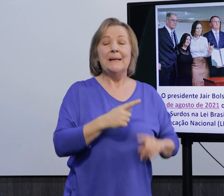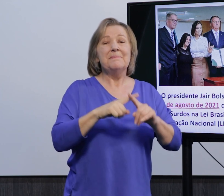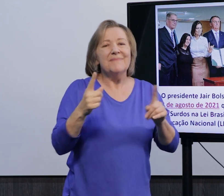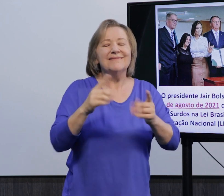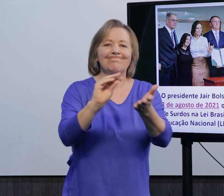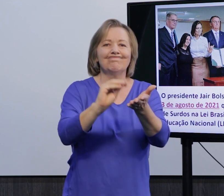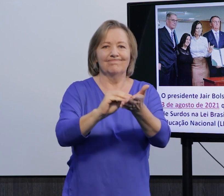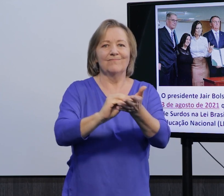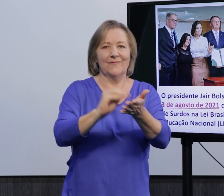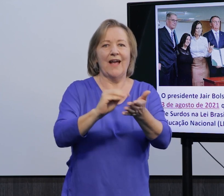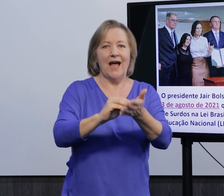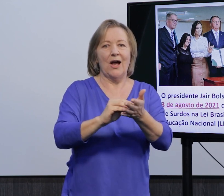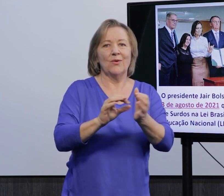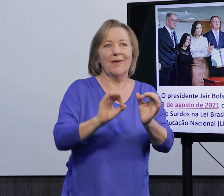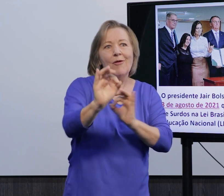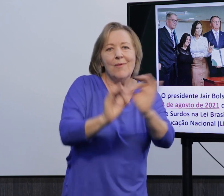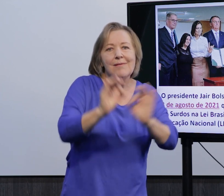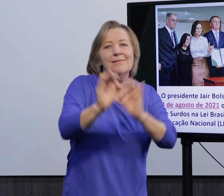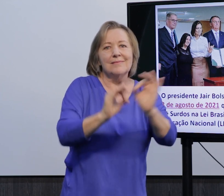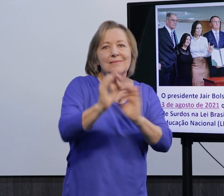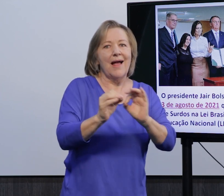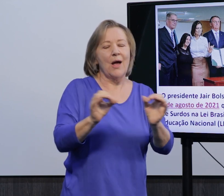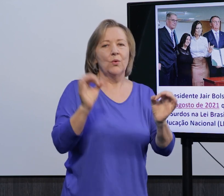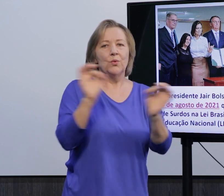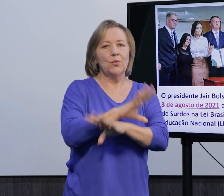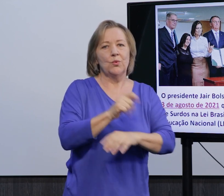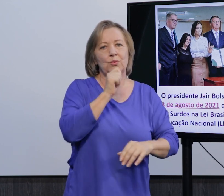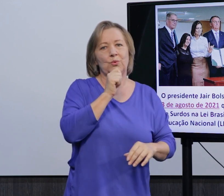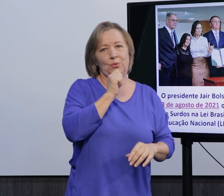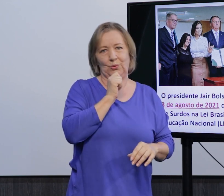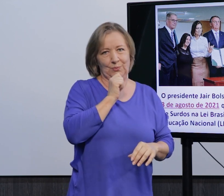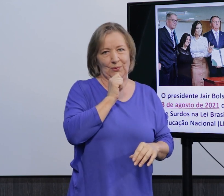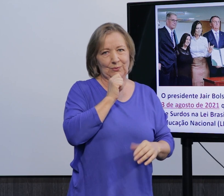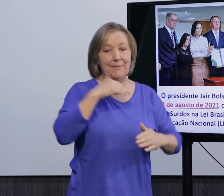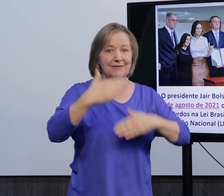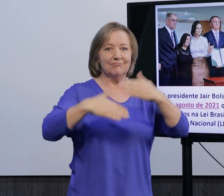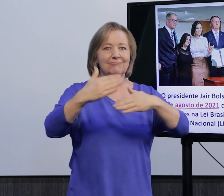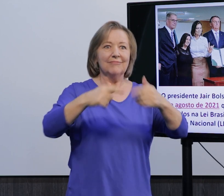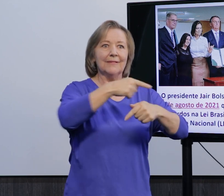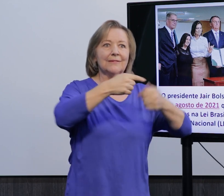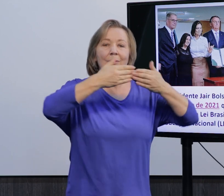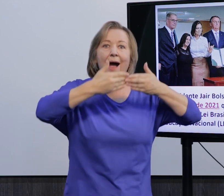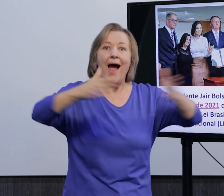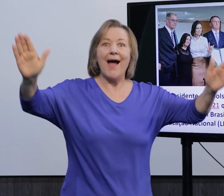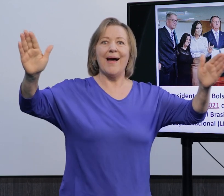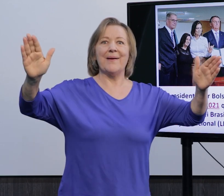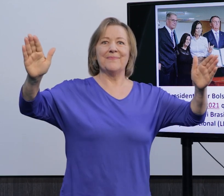da comunidade surda. É claro que ainda precisam de alguns ajustes, né? Mas já é um avanço, né? Já é uma abertura para que nós,